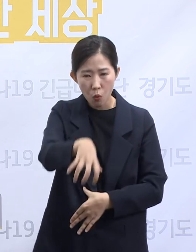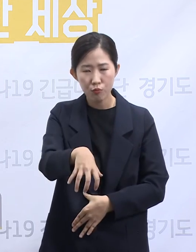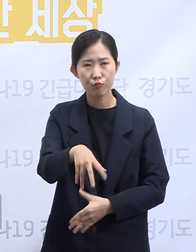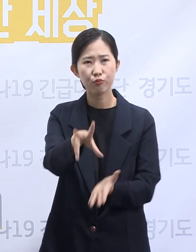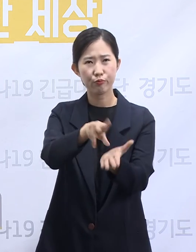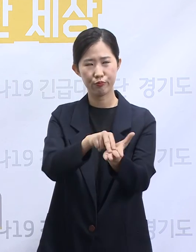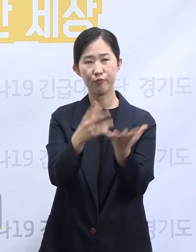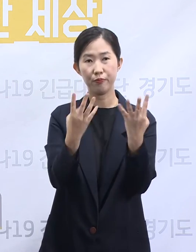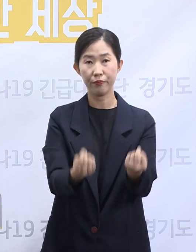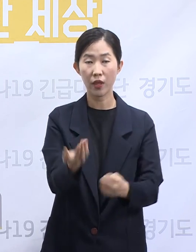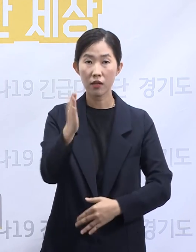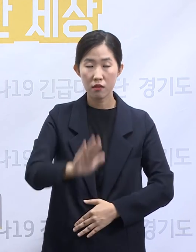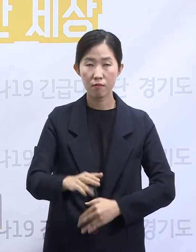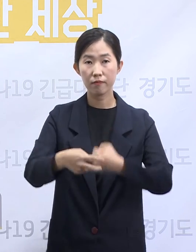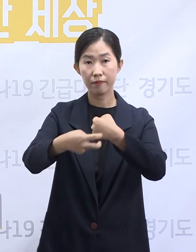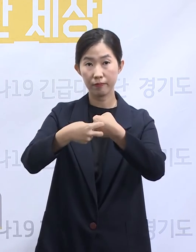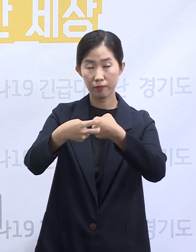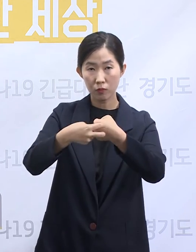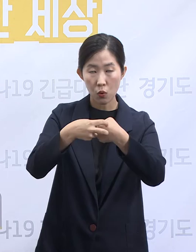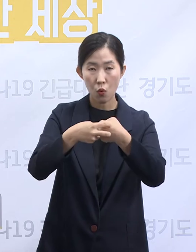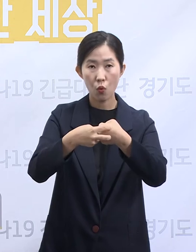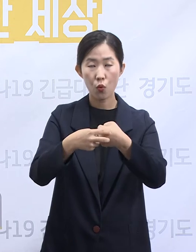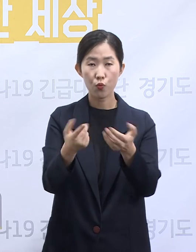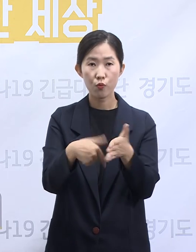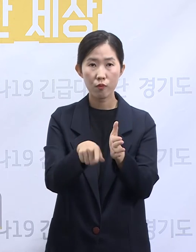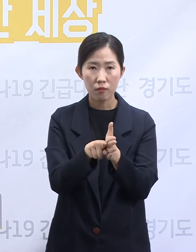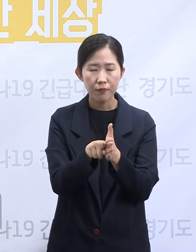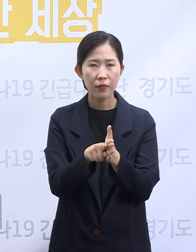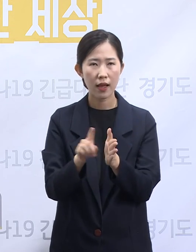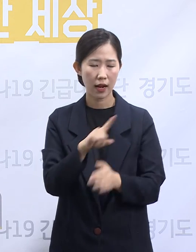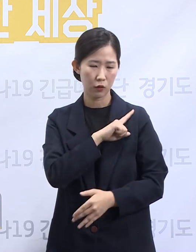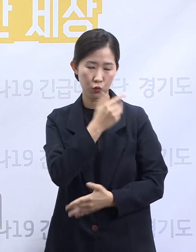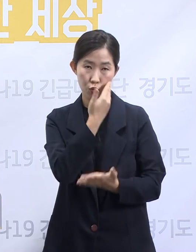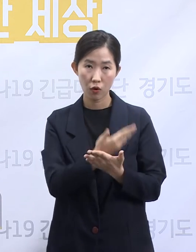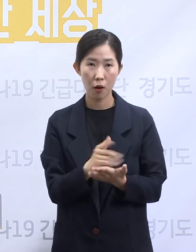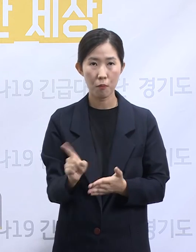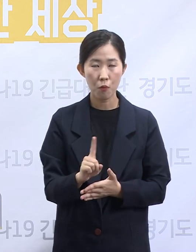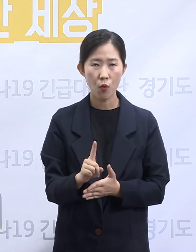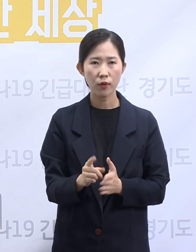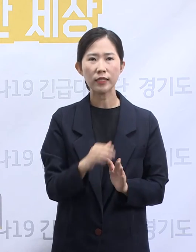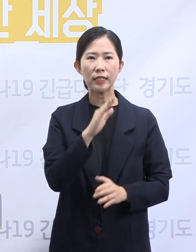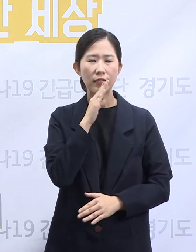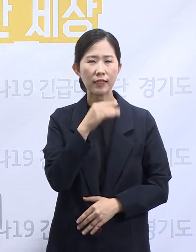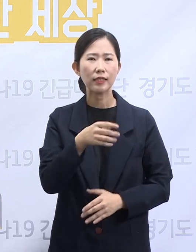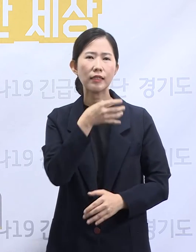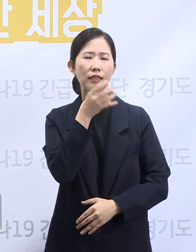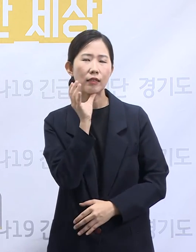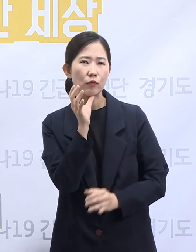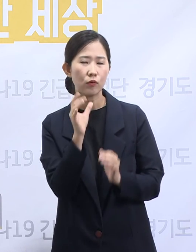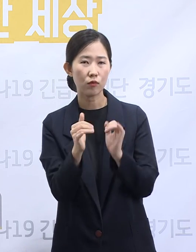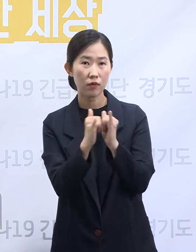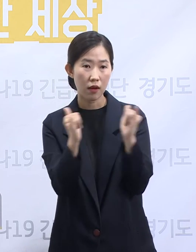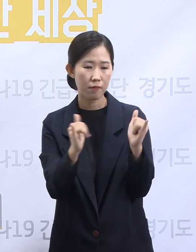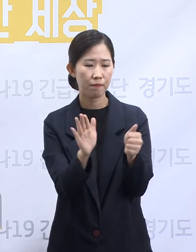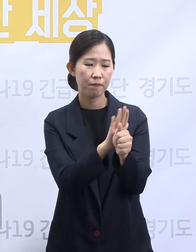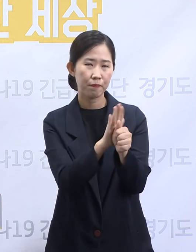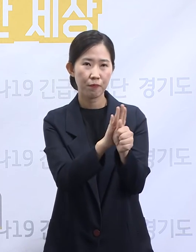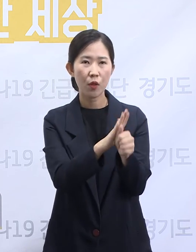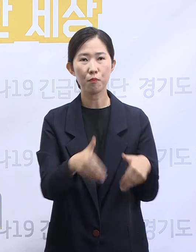핵심은 의료기관과 장기유행시설 유행에 있습니다. 실제를 들어보겠습니다. 부천의 모교회